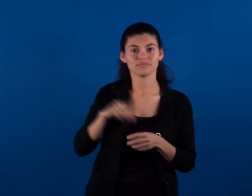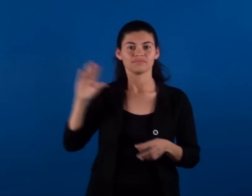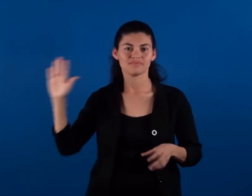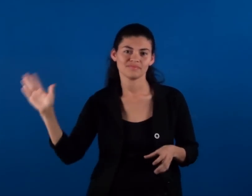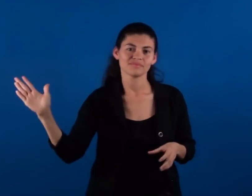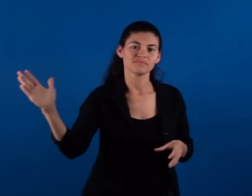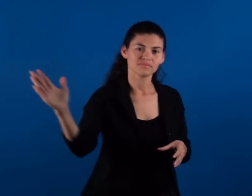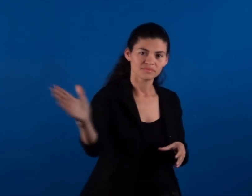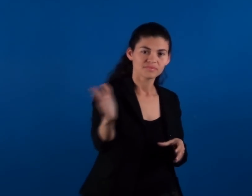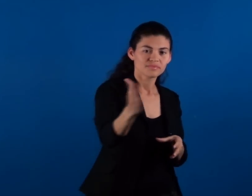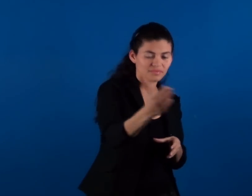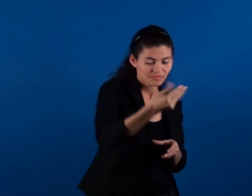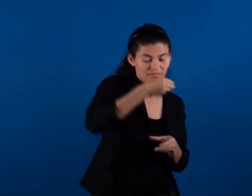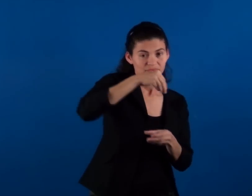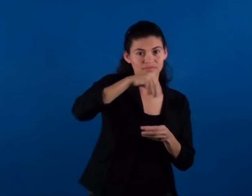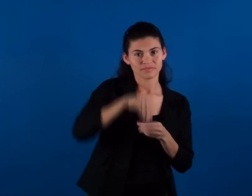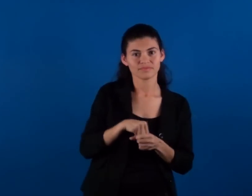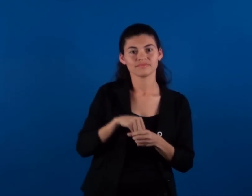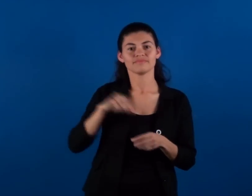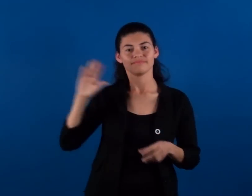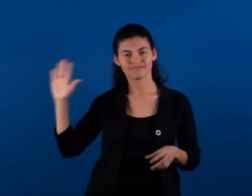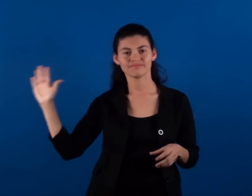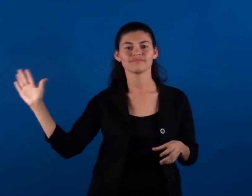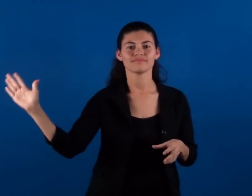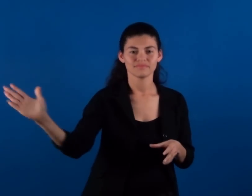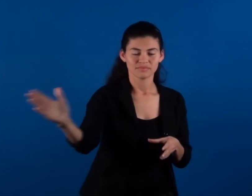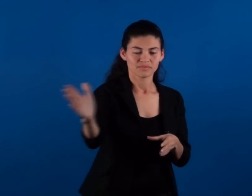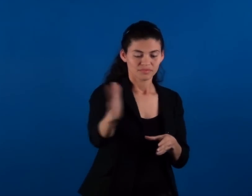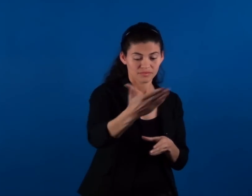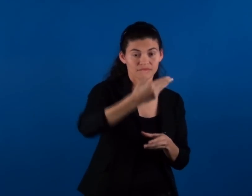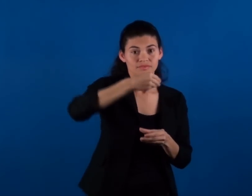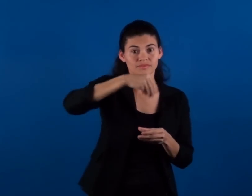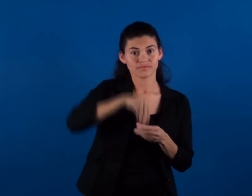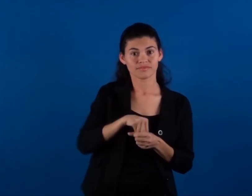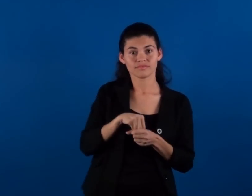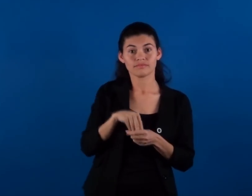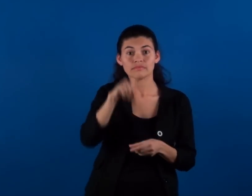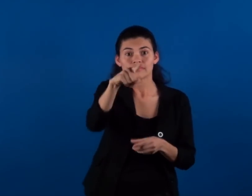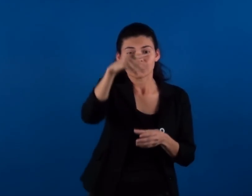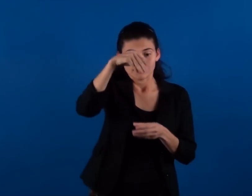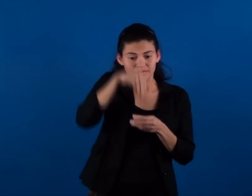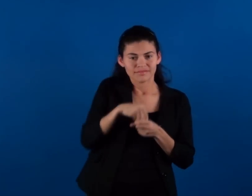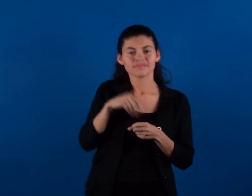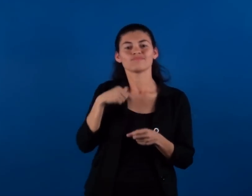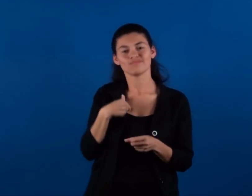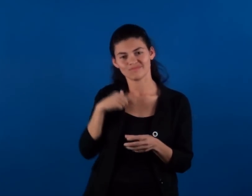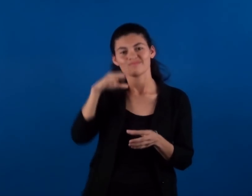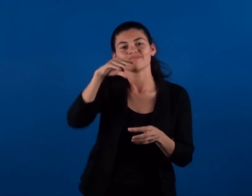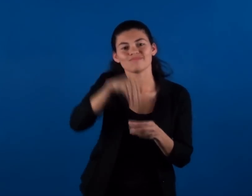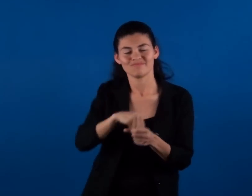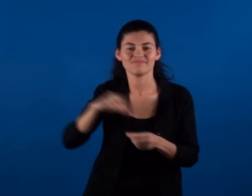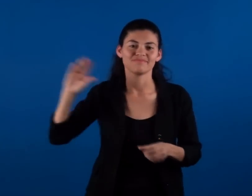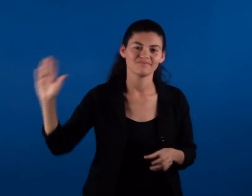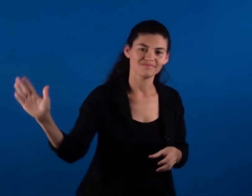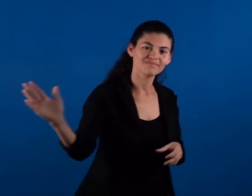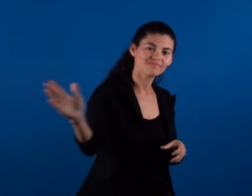estamos todos, estamos Si estás vos y estoy yo, estamos